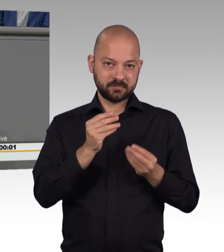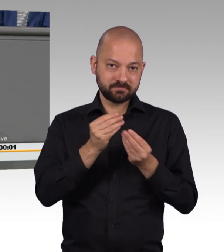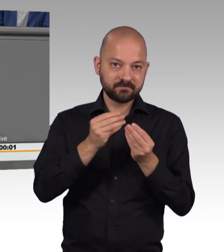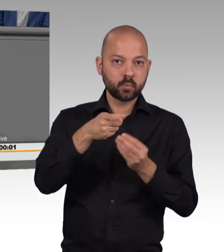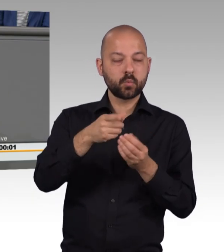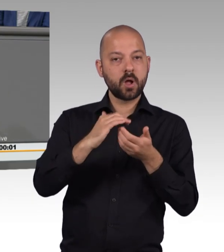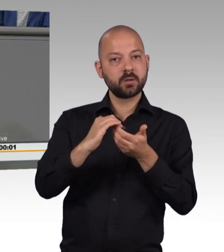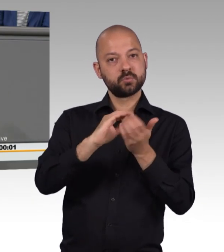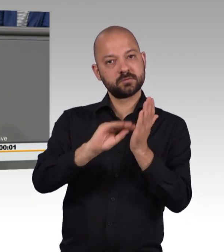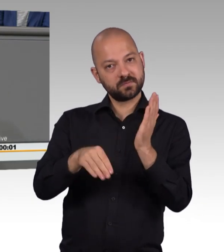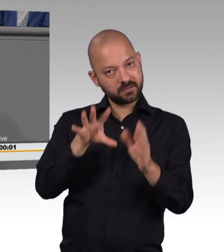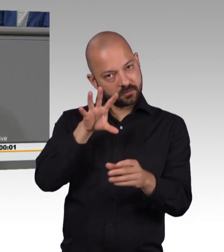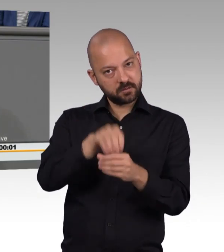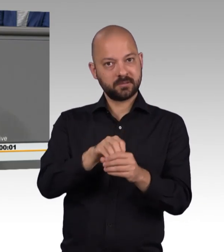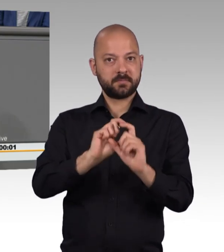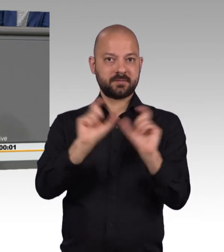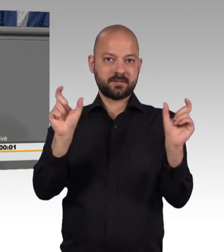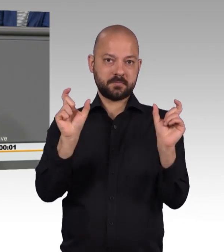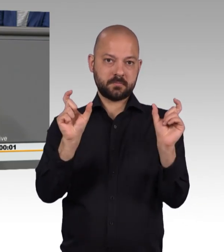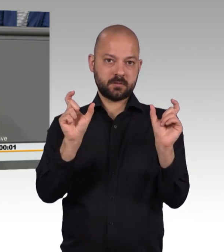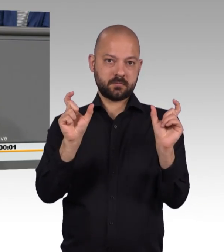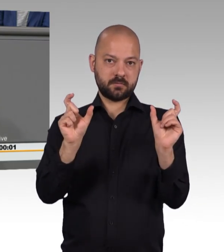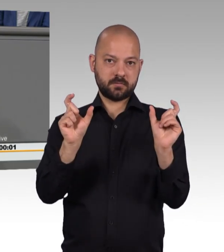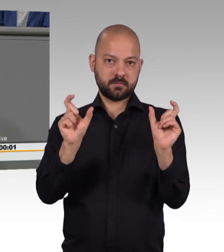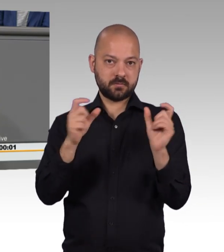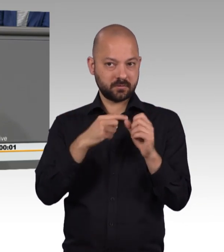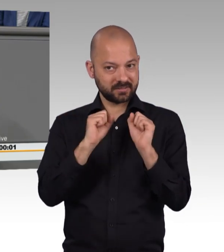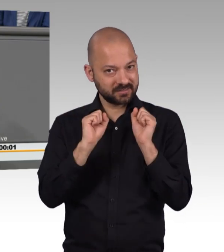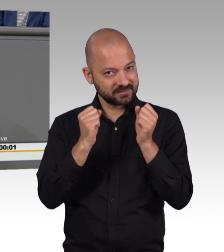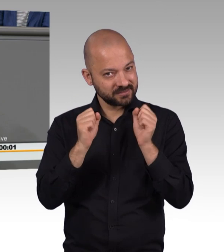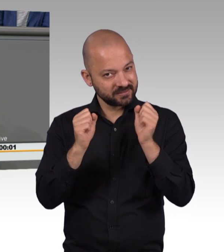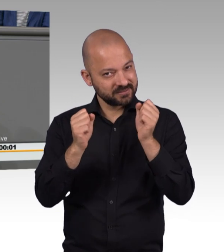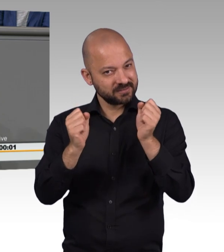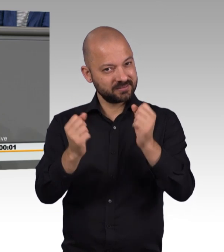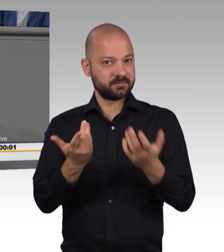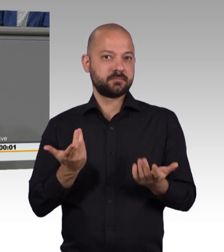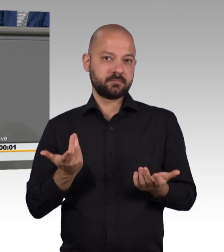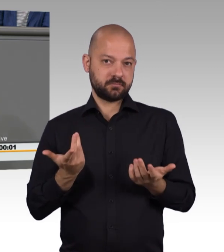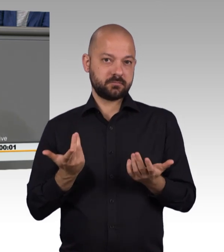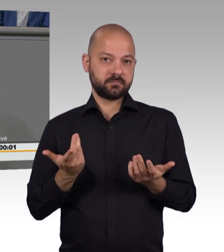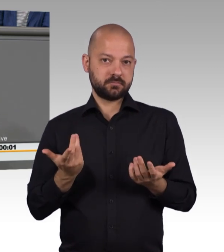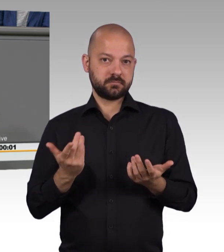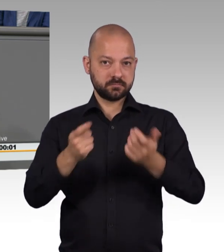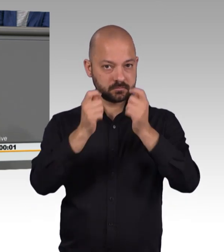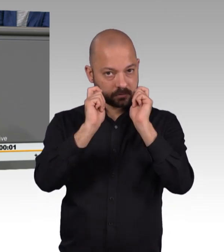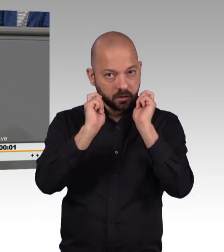hineinverhandelt. Und dann hat sie dafür gesorgt, dass der Auftrag mit dem jetzt vorliegenden Gesetzesentwurf auch umgesetzt wird.